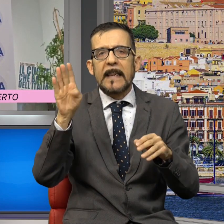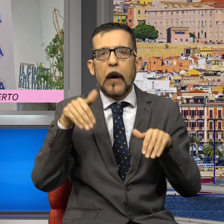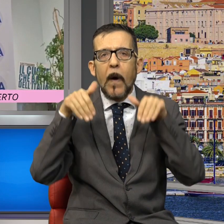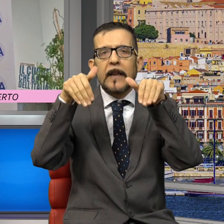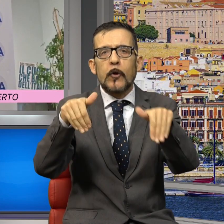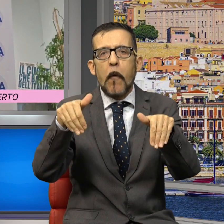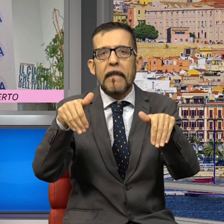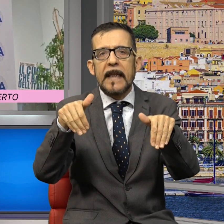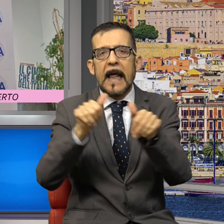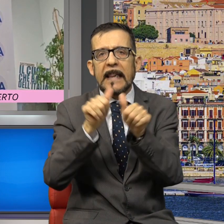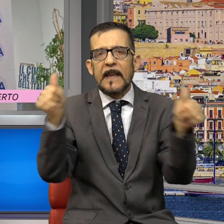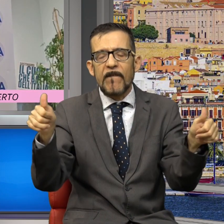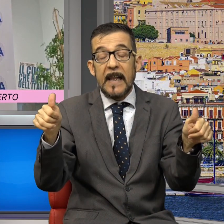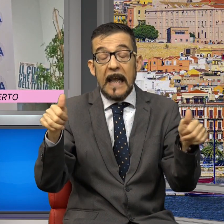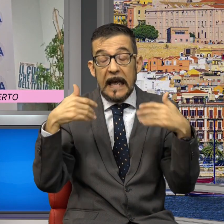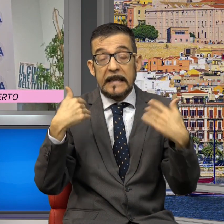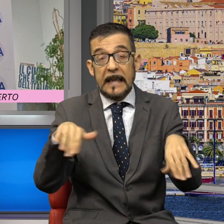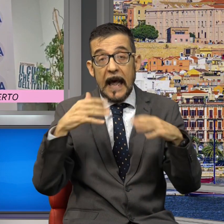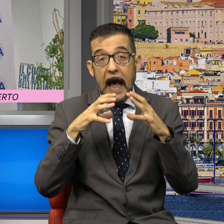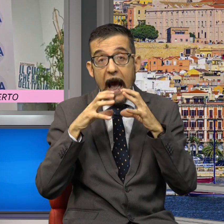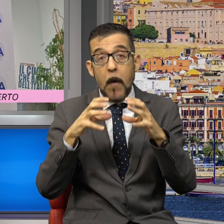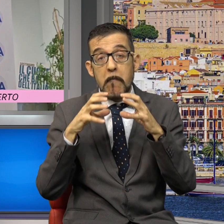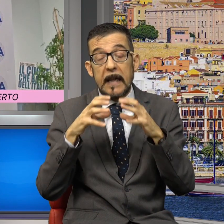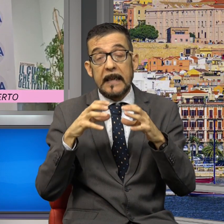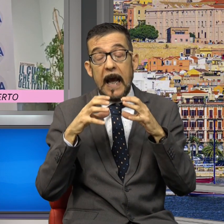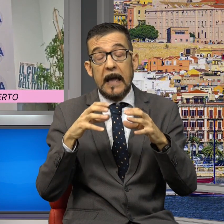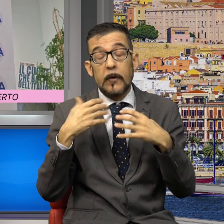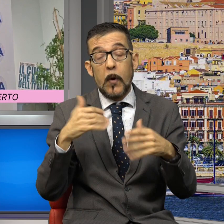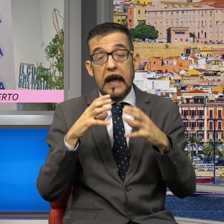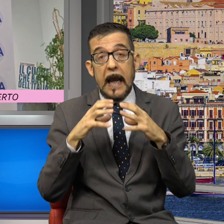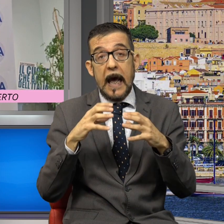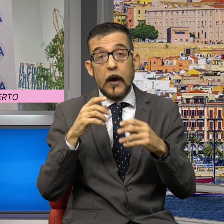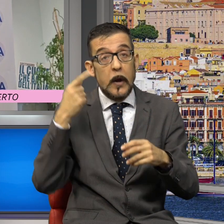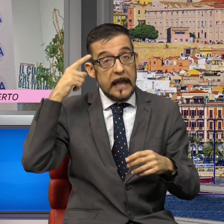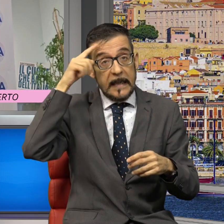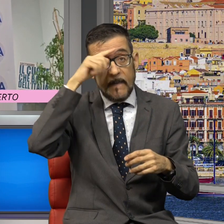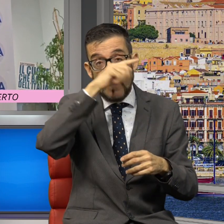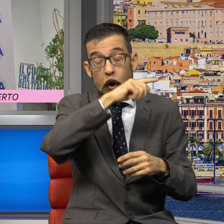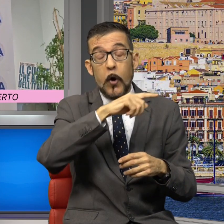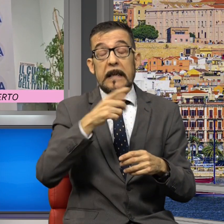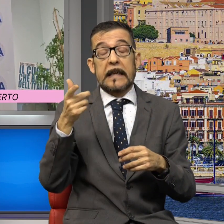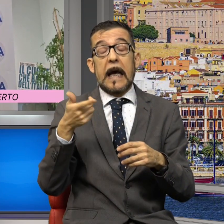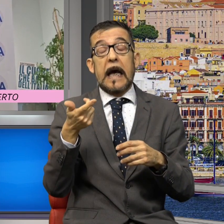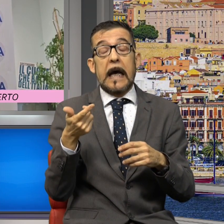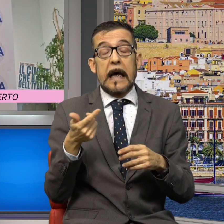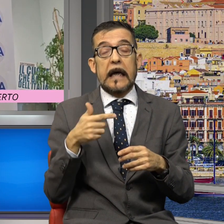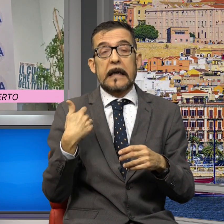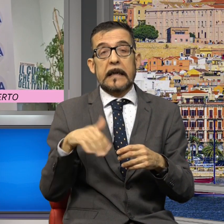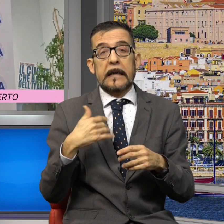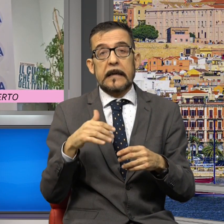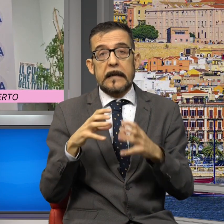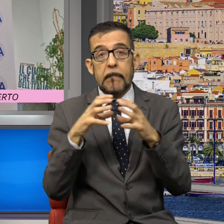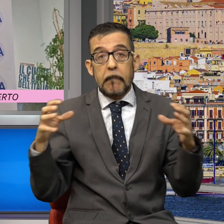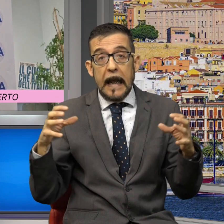plastica le difficoltà che le imprese sarde oggi incontrano per proseguire, per provare a